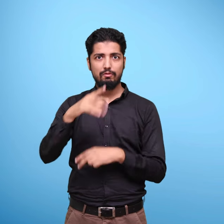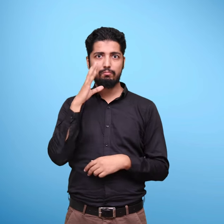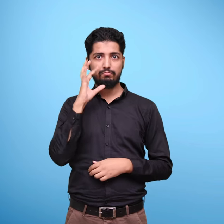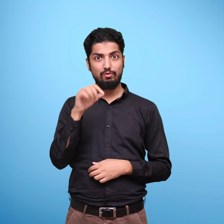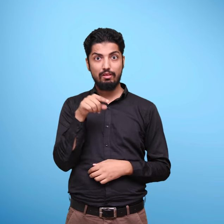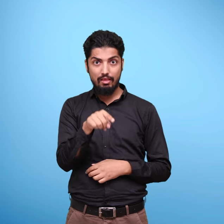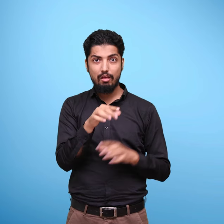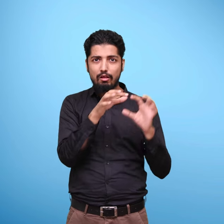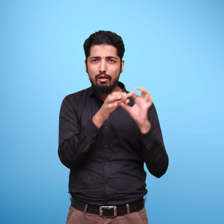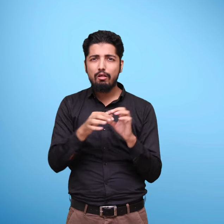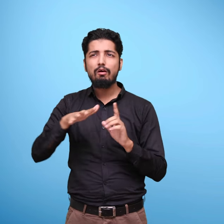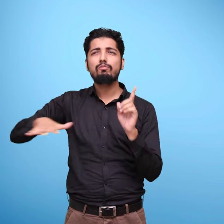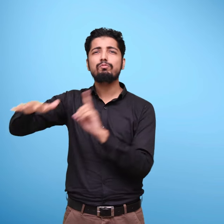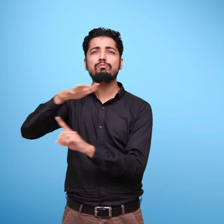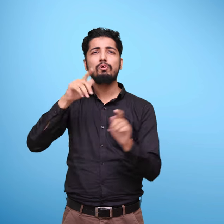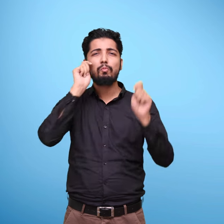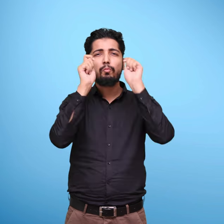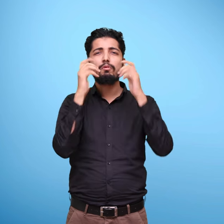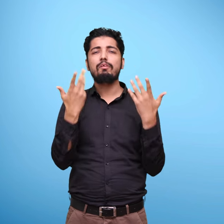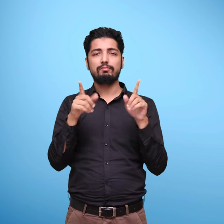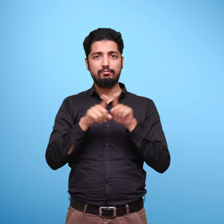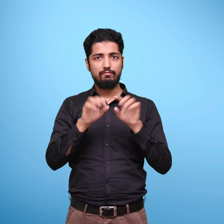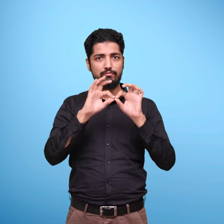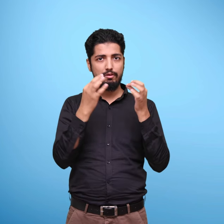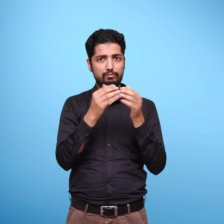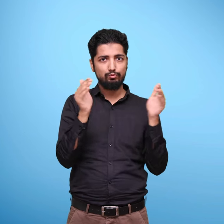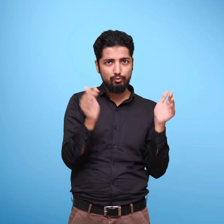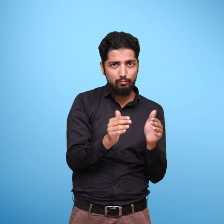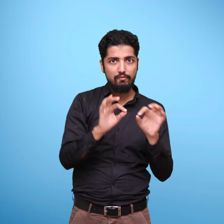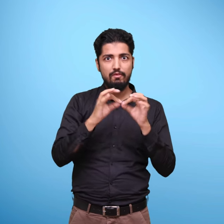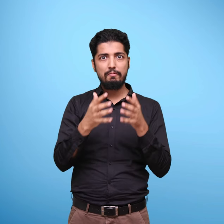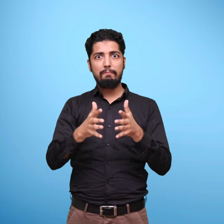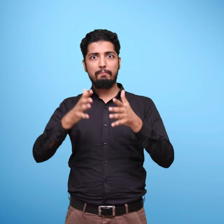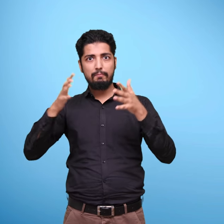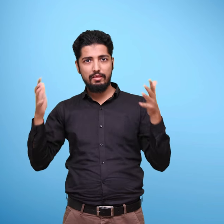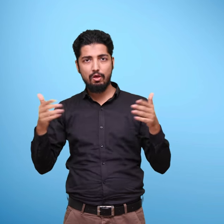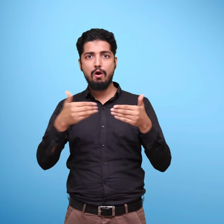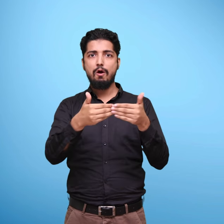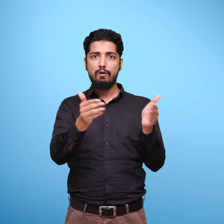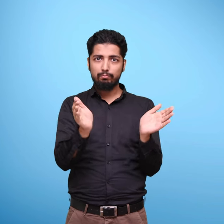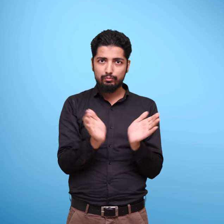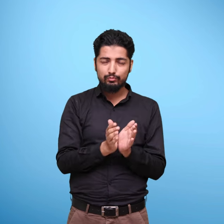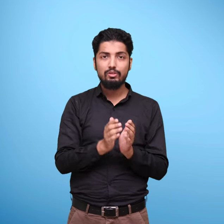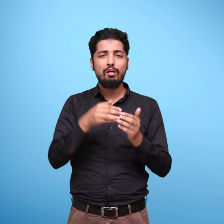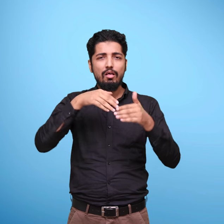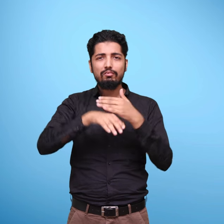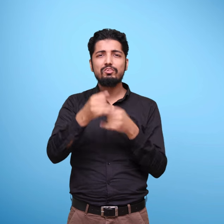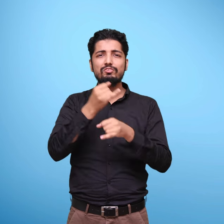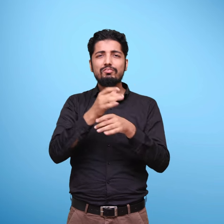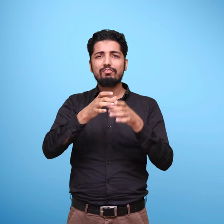ये परंपराएं परिवार, रिष्टिदार, समुदाय, समाज एवं देख भाल वसीखने के आपचारिक